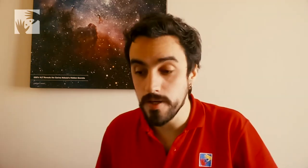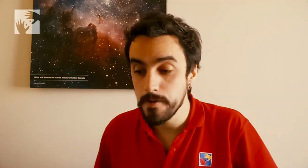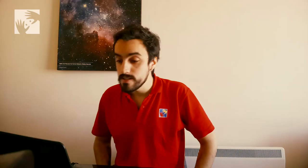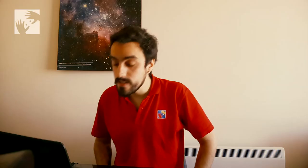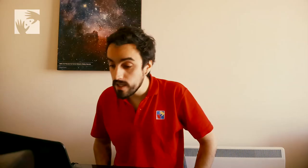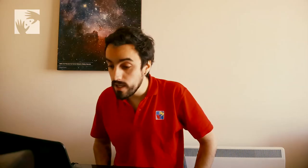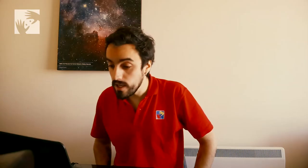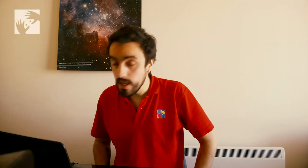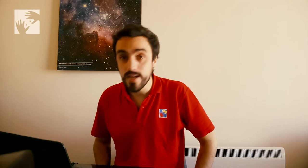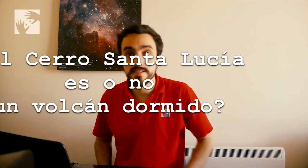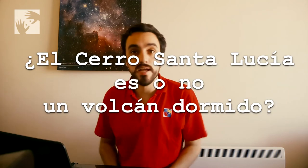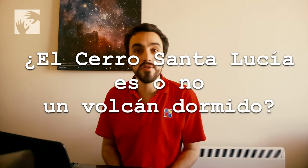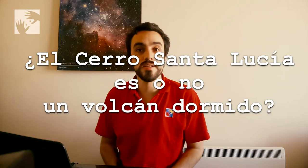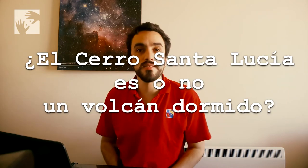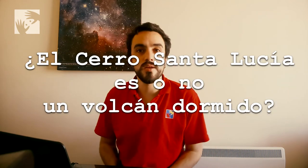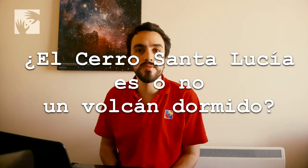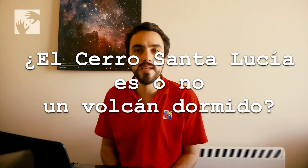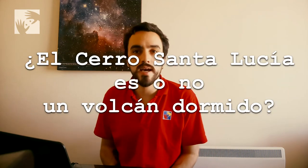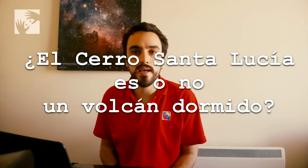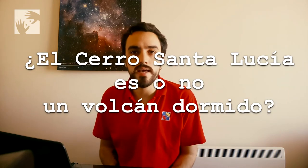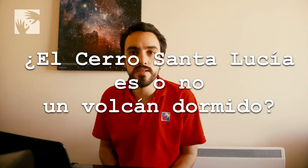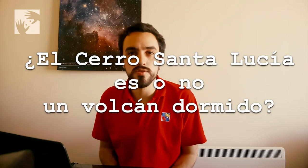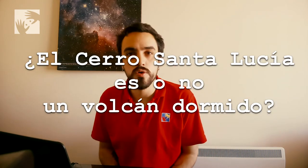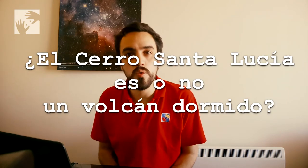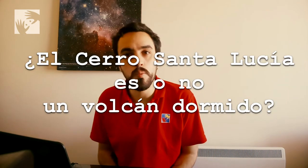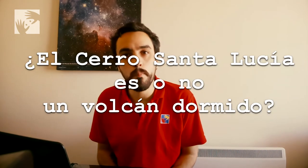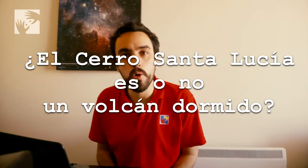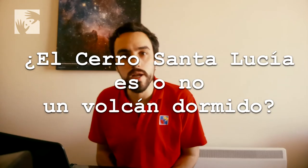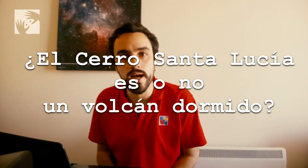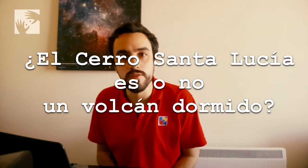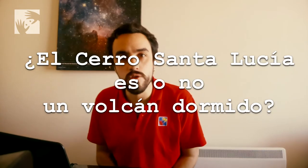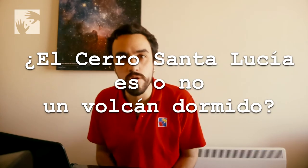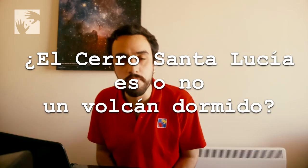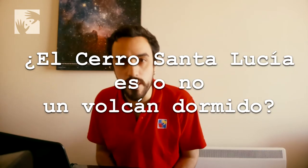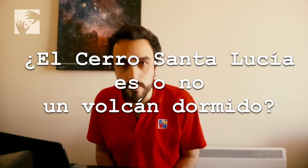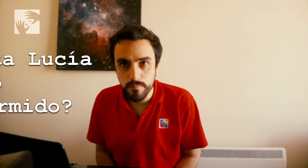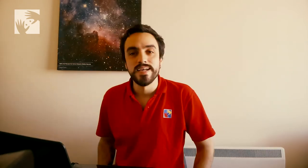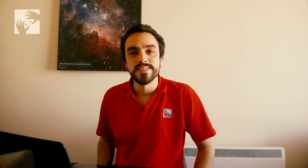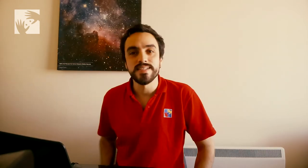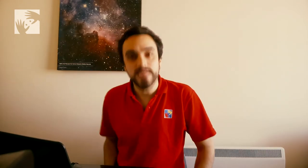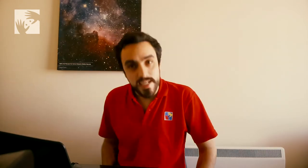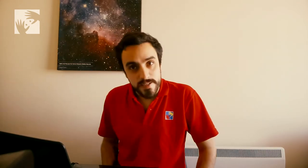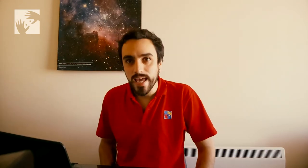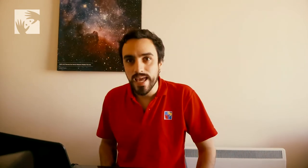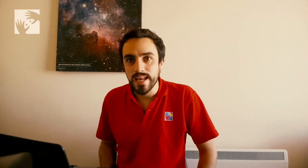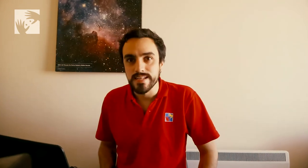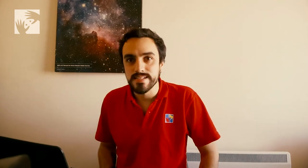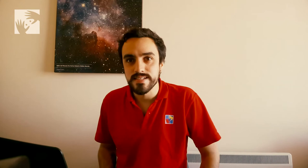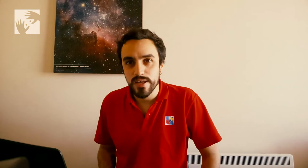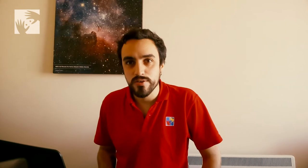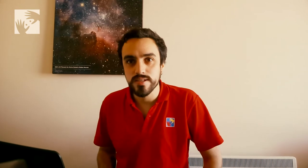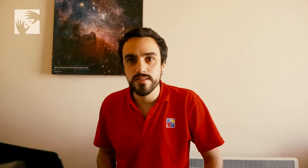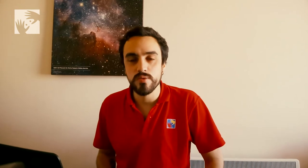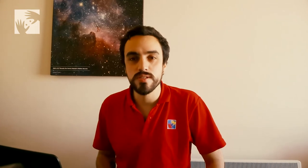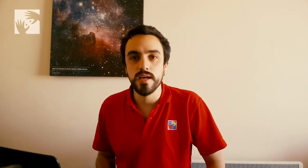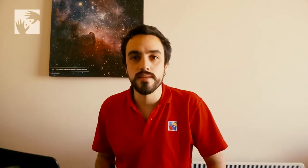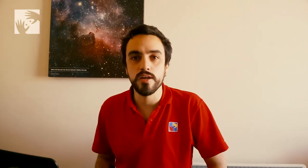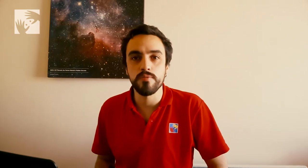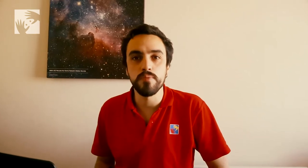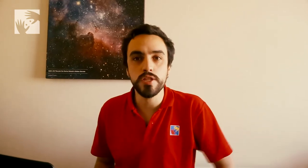si es que el Cerro Santa Lucía es o no un volcán dormido. Si bien el Cerro Santa Lucía está compuesto